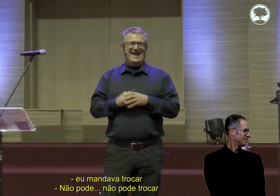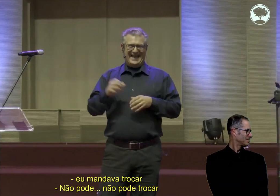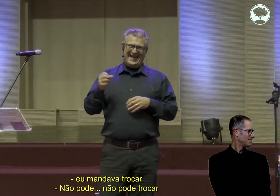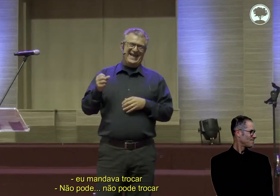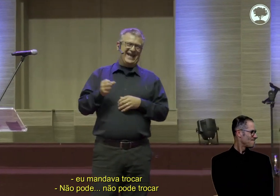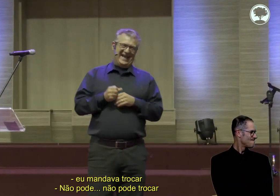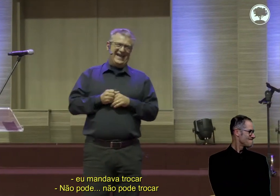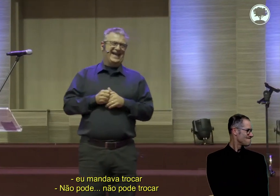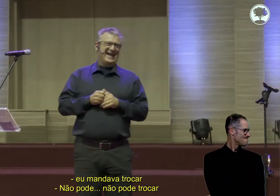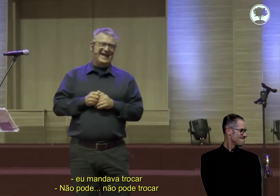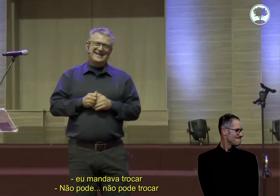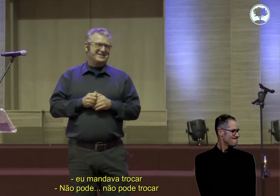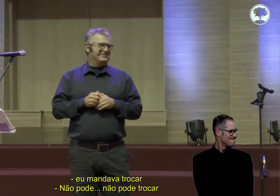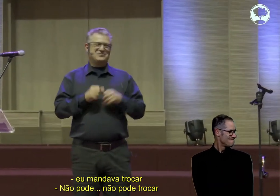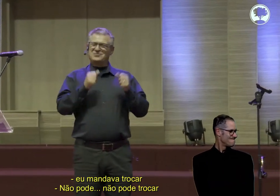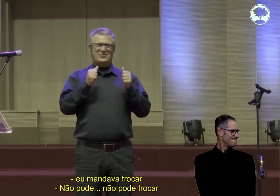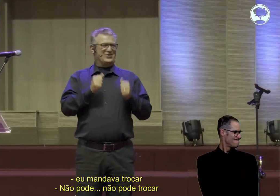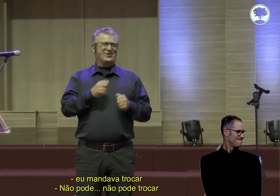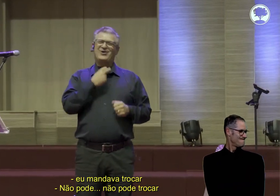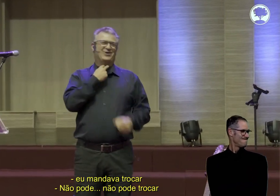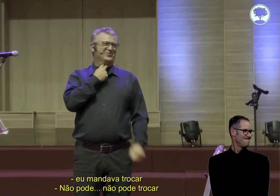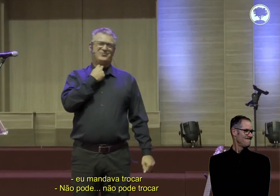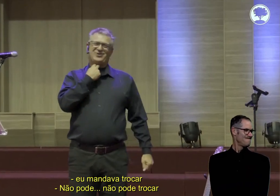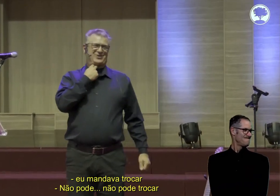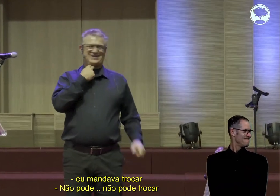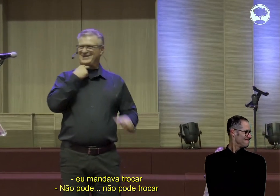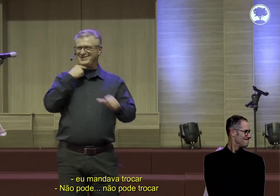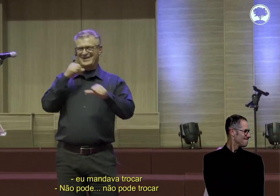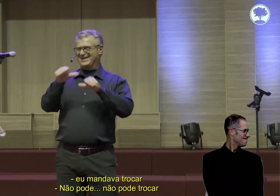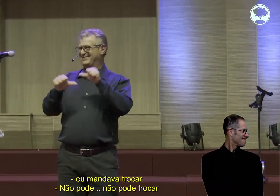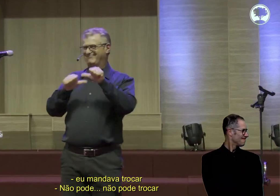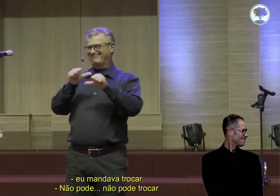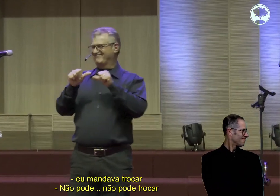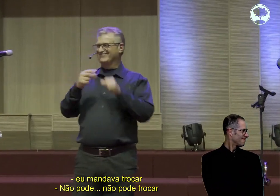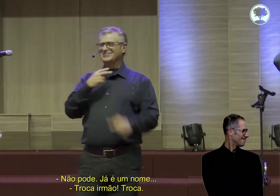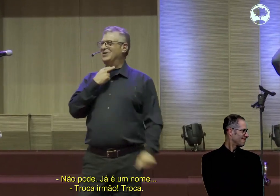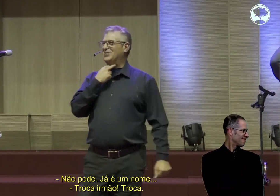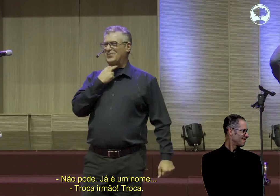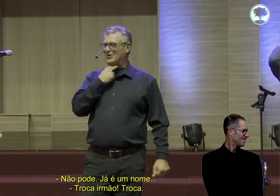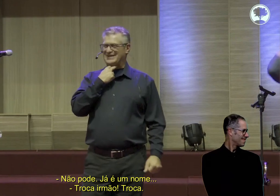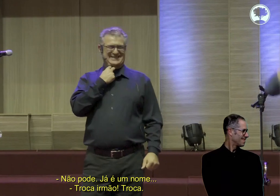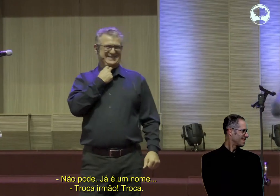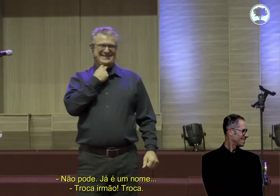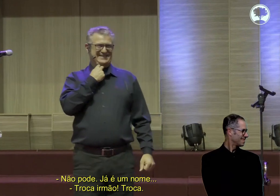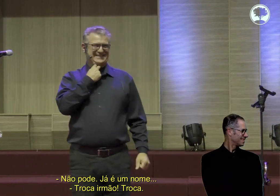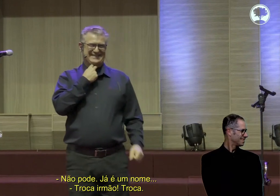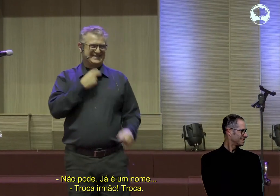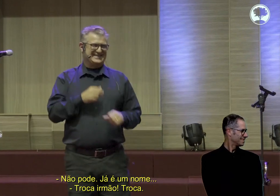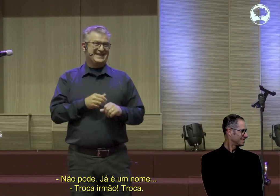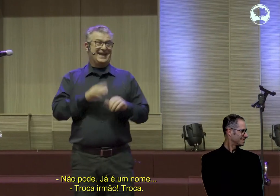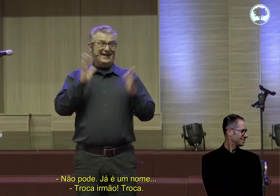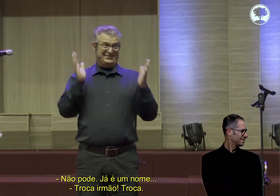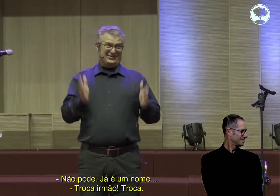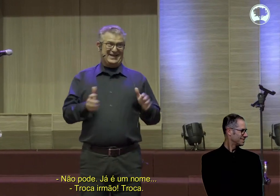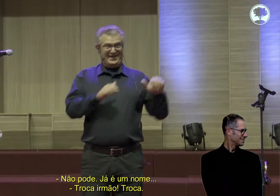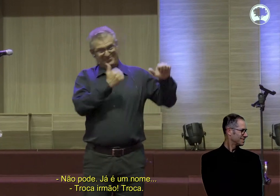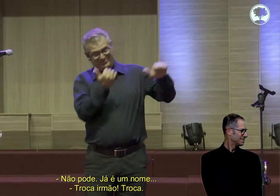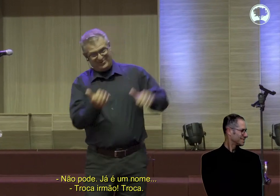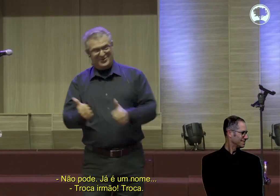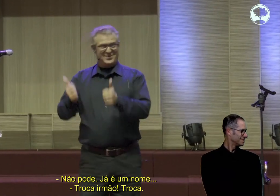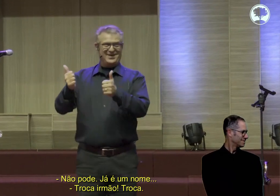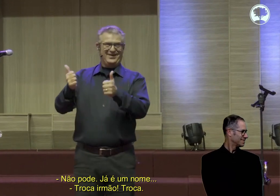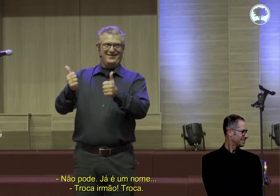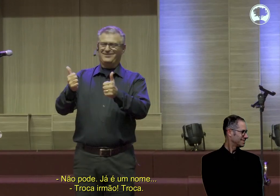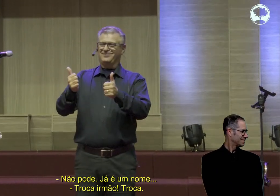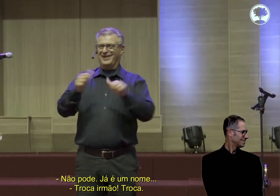Eu mandava trocar. Não pode trocar. Não pode. Troca, irmão. Já é